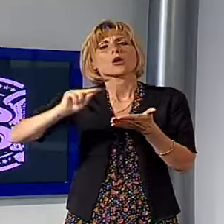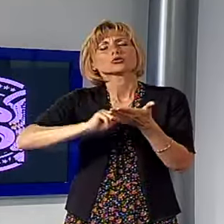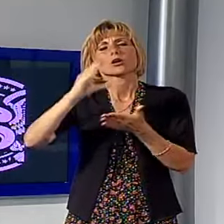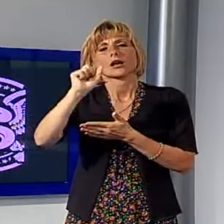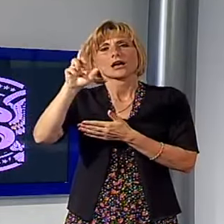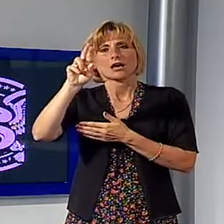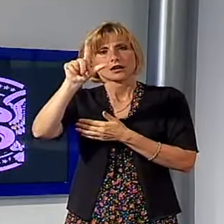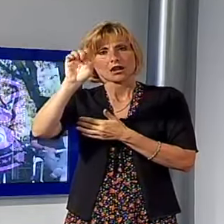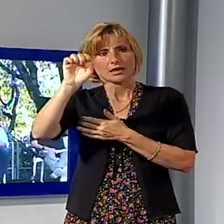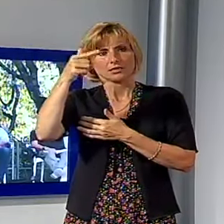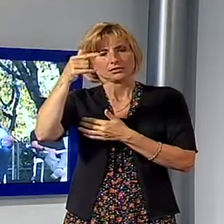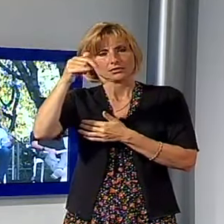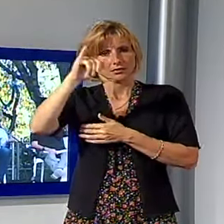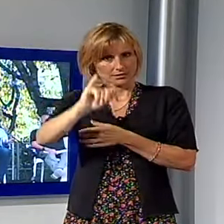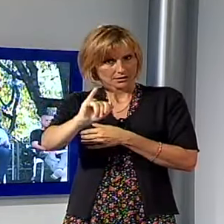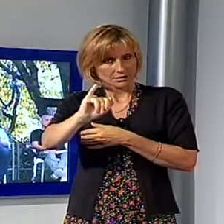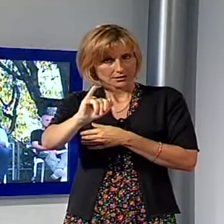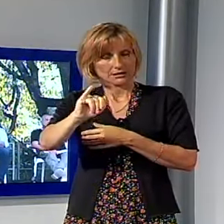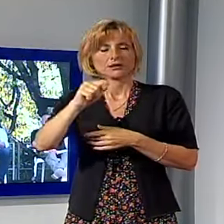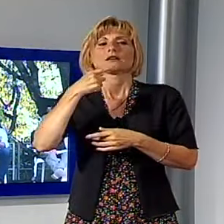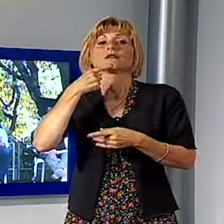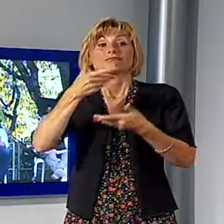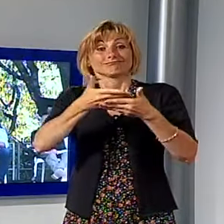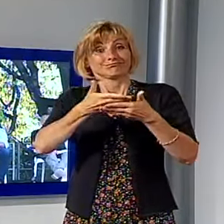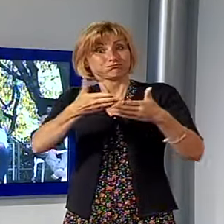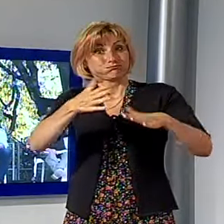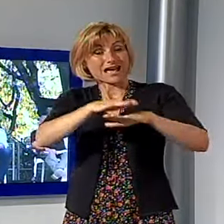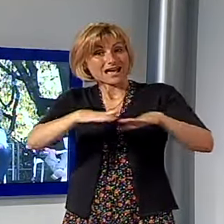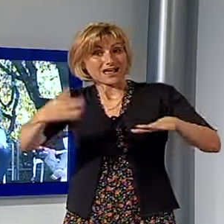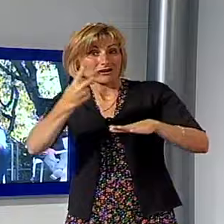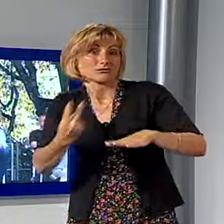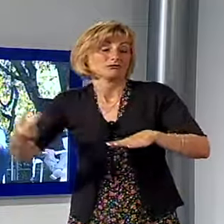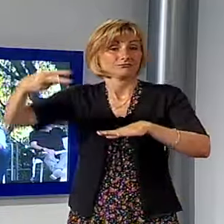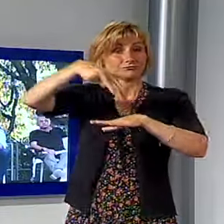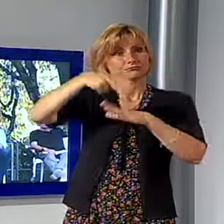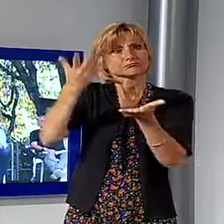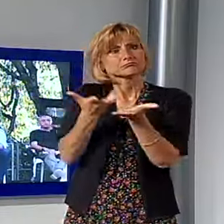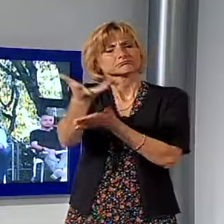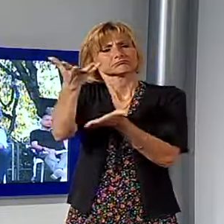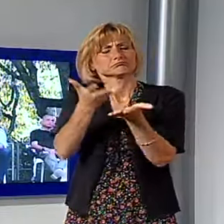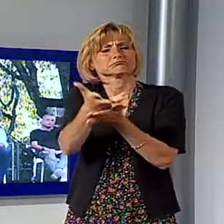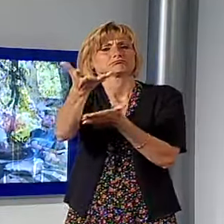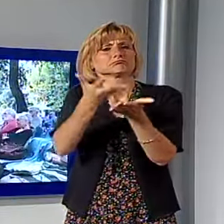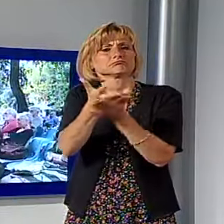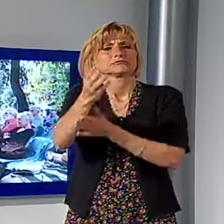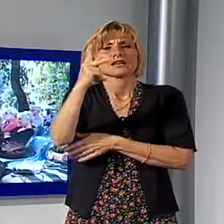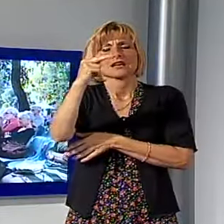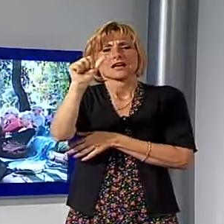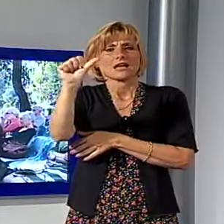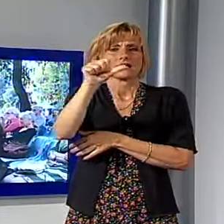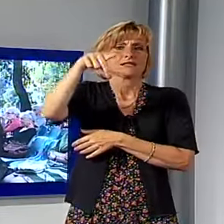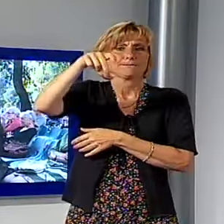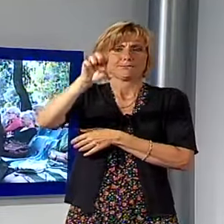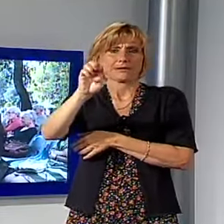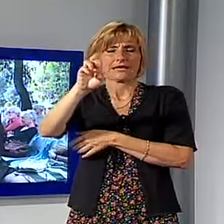giornalista Mario Secchi. Sono loro sul palco della Versiliana a raccontare la trama del bestseller che ha per protagonista Casper, nome in